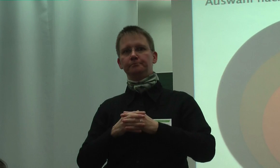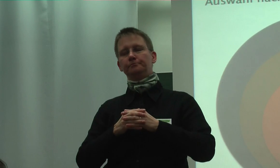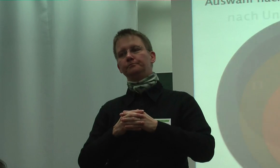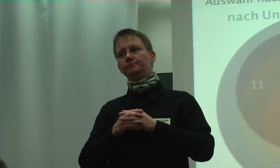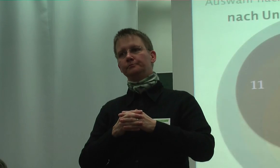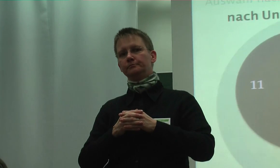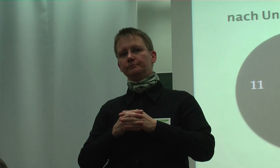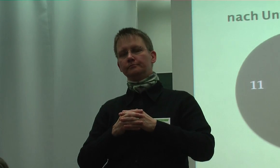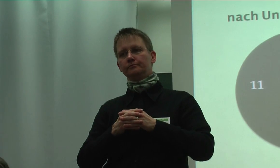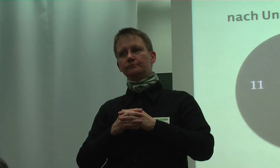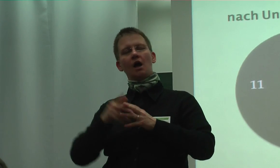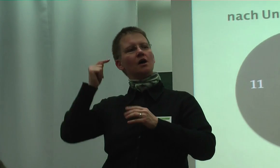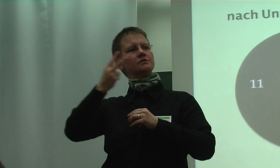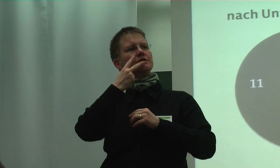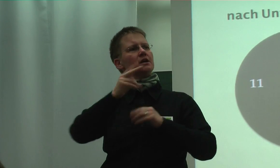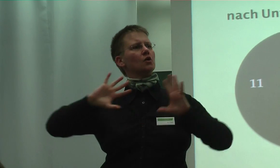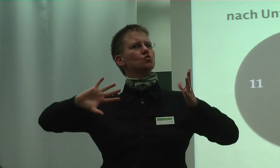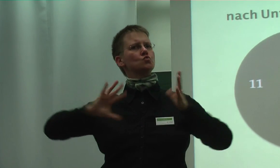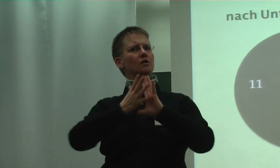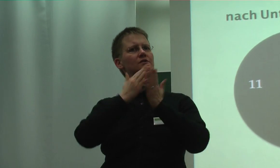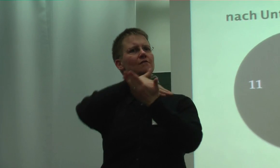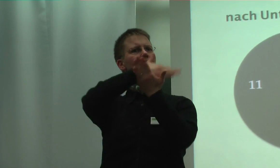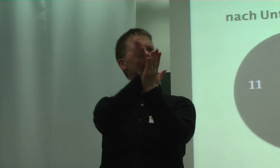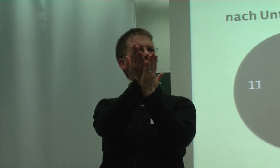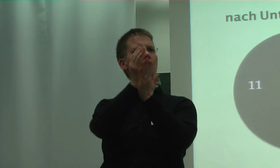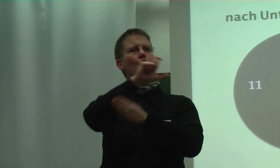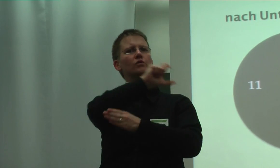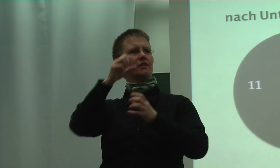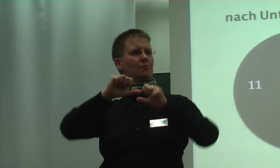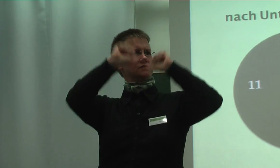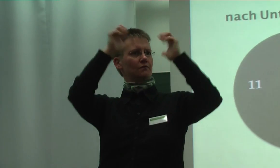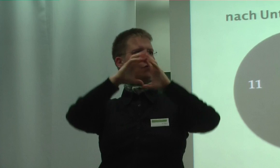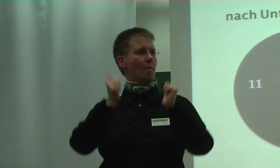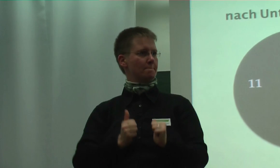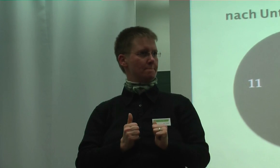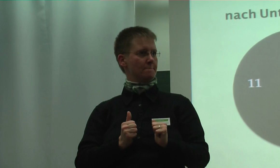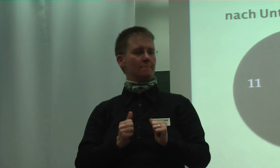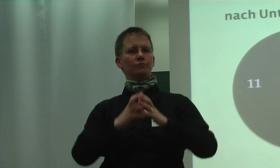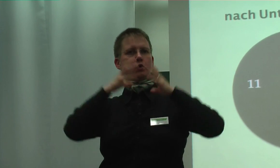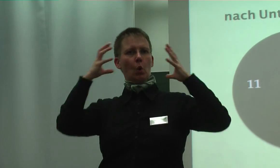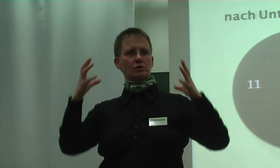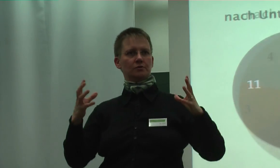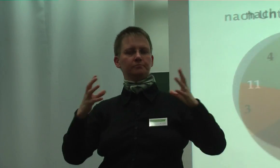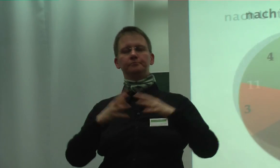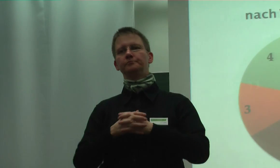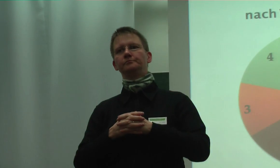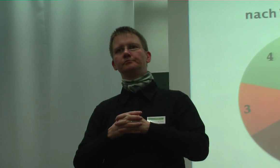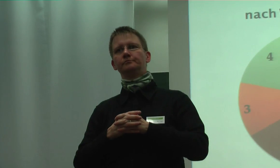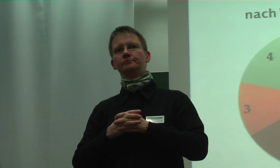Hier sehen Sie kurz die Verteilung nach Unternehmensform und Größe und hier nach